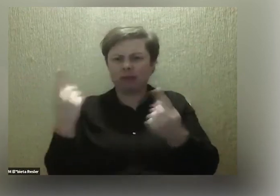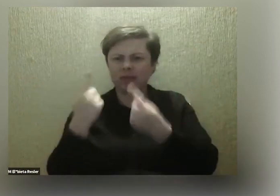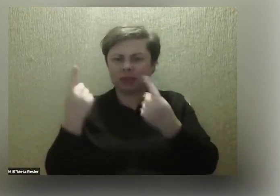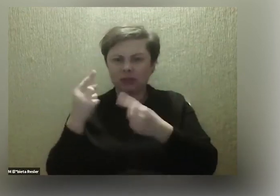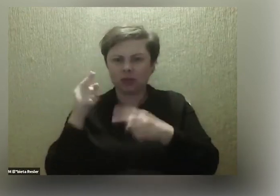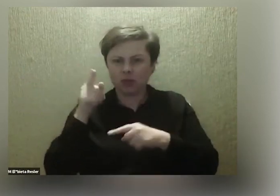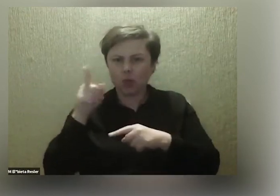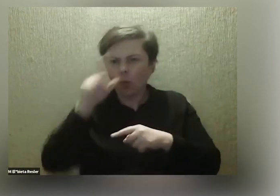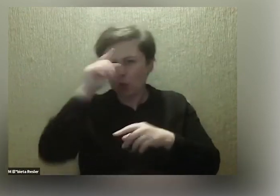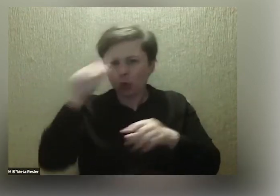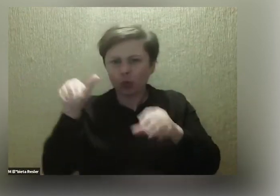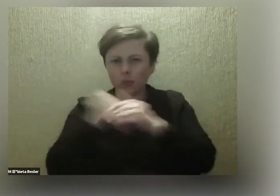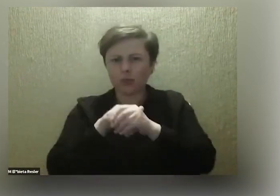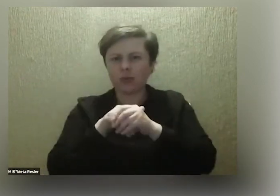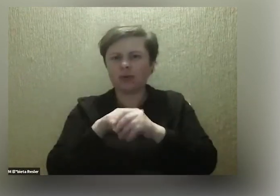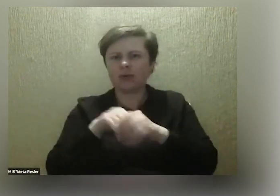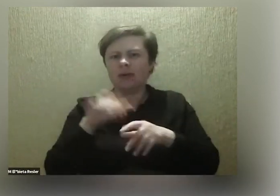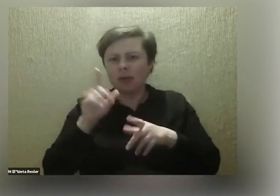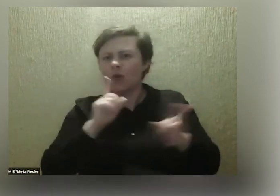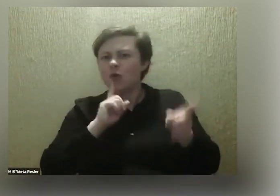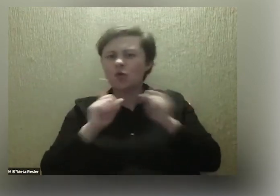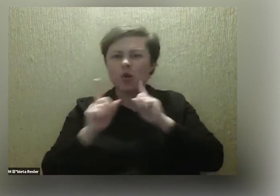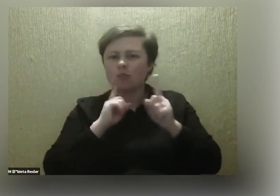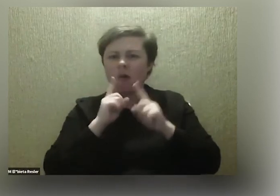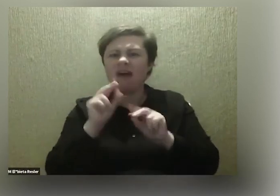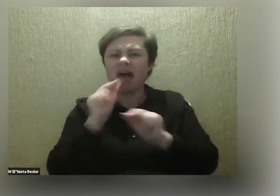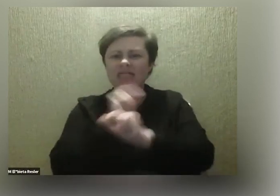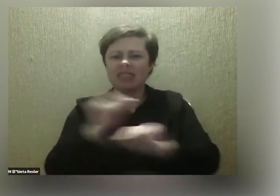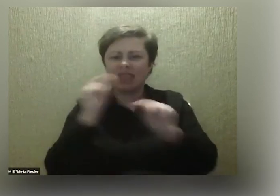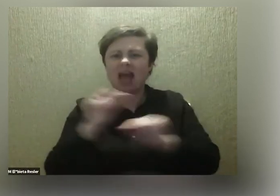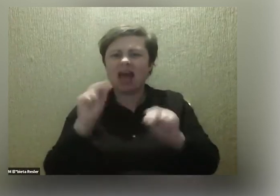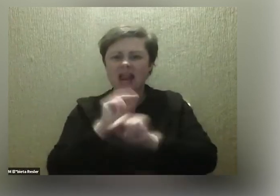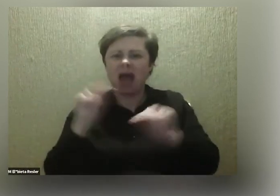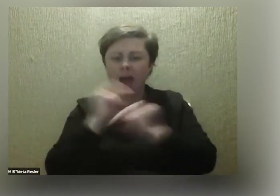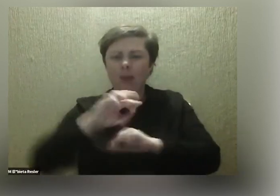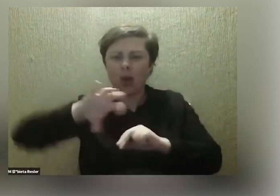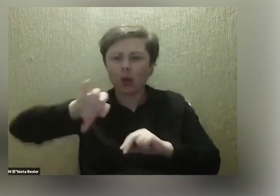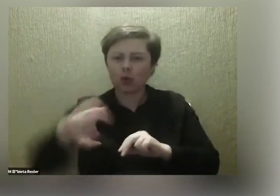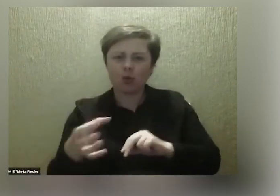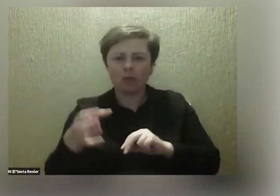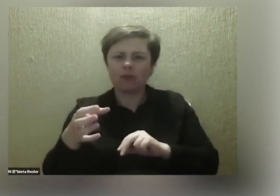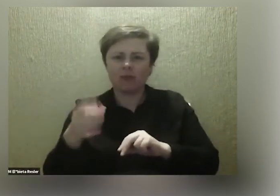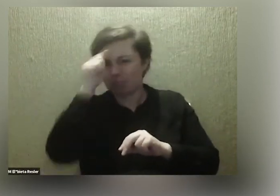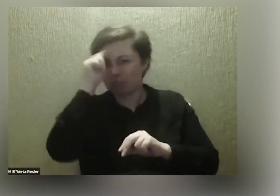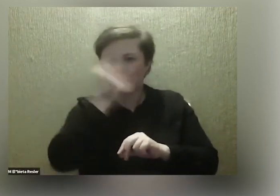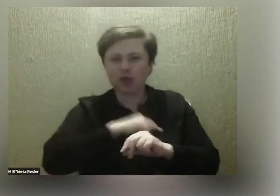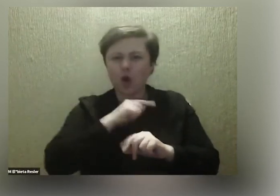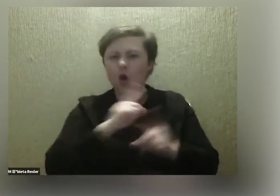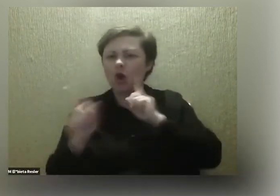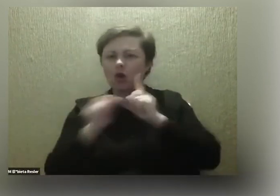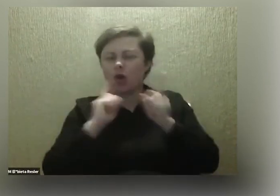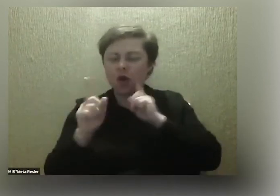że uczestniczyłam w sesji psychoterapii grupowej. Aż do tego stopnia był taki moment,